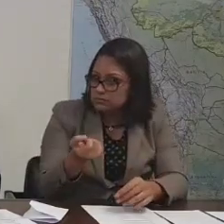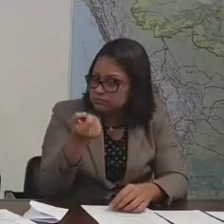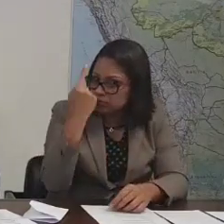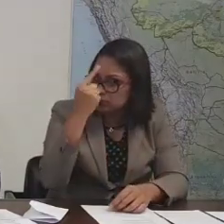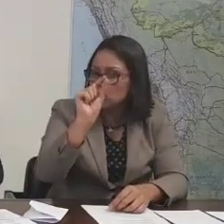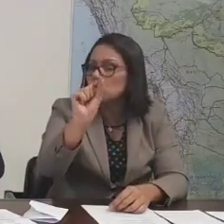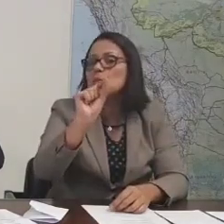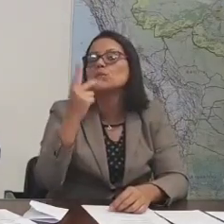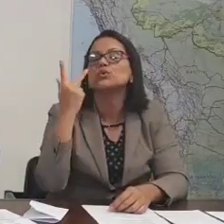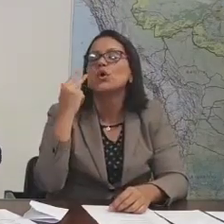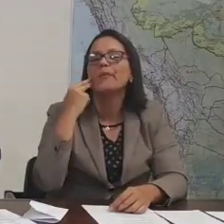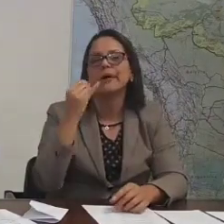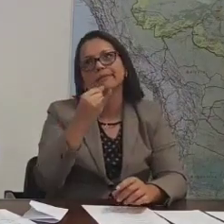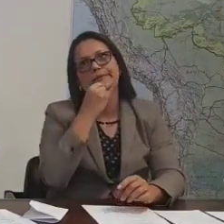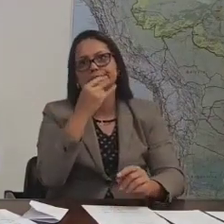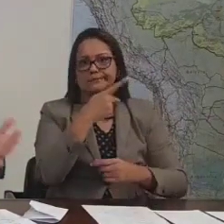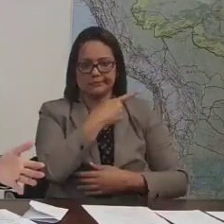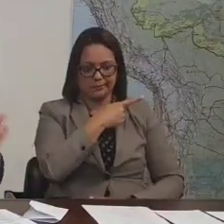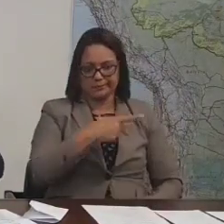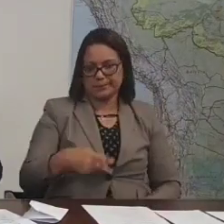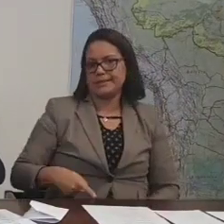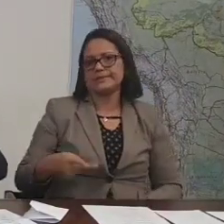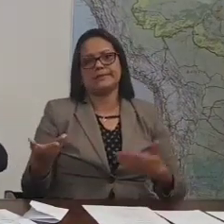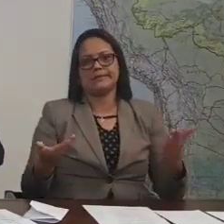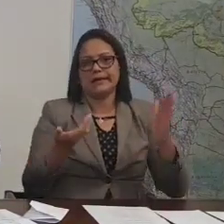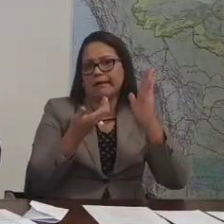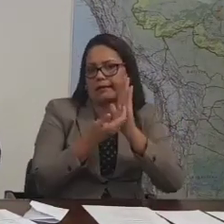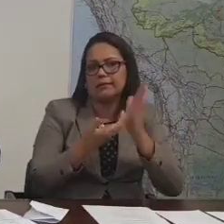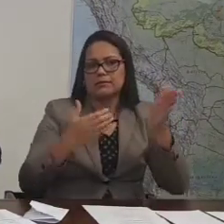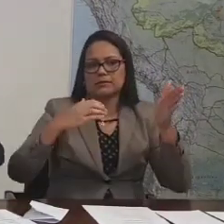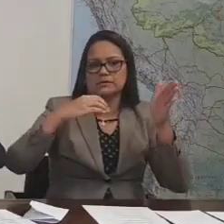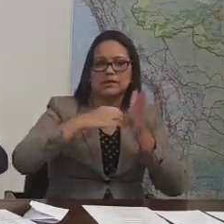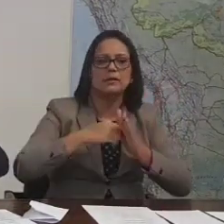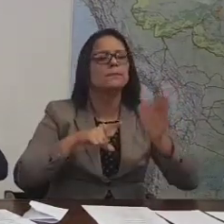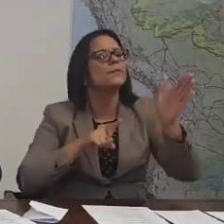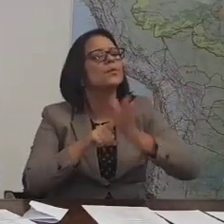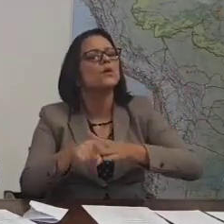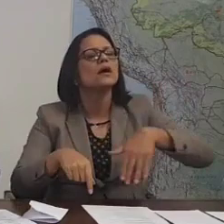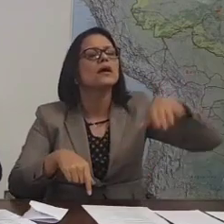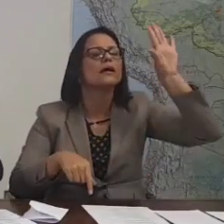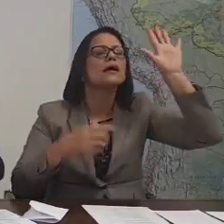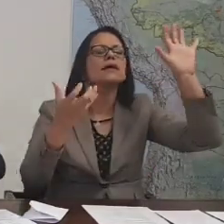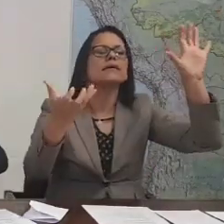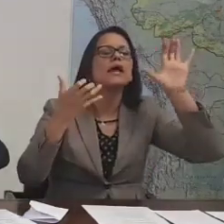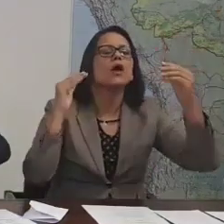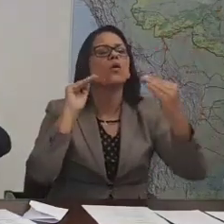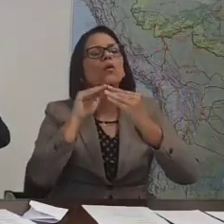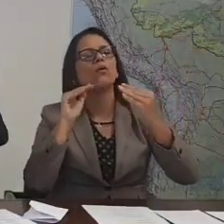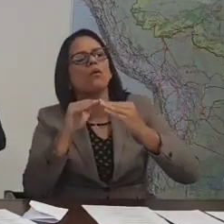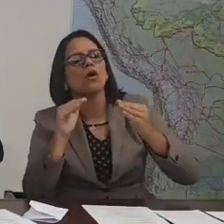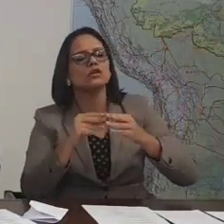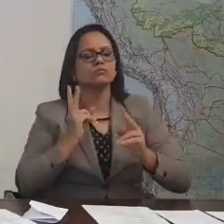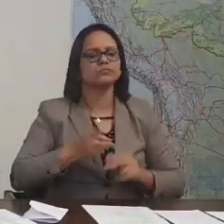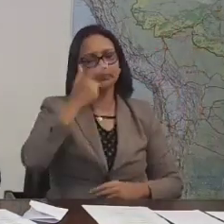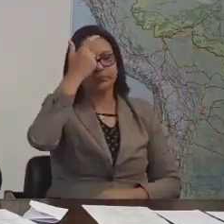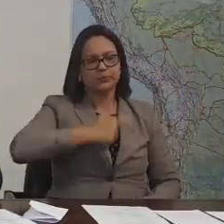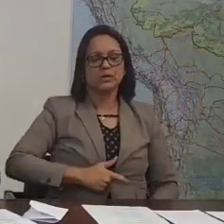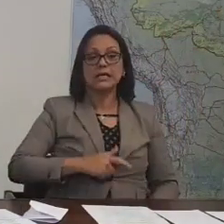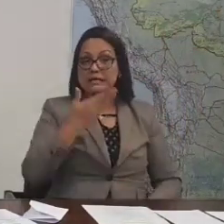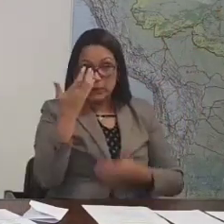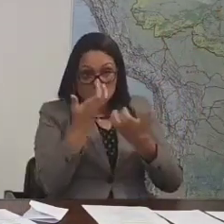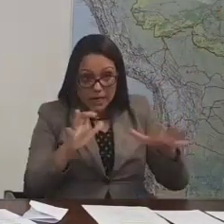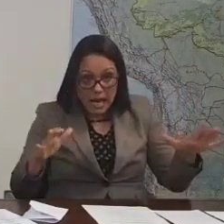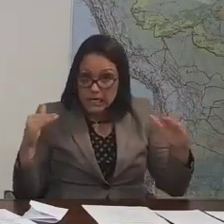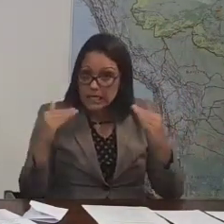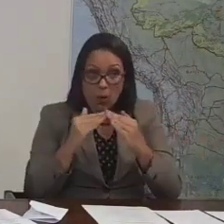é comum? O presidente da Câmara, do Senado, acontece na Câmara também, quem concorda, permanece como se encontra, quem não concorda levanta o braço.